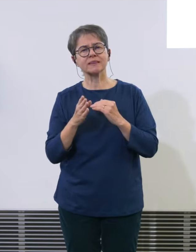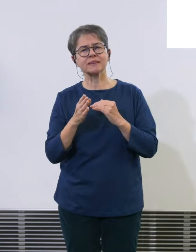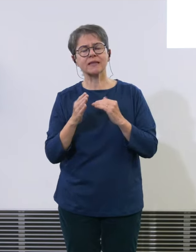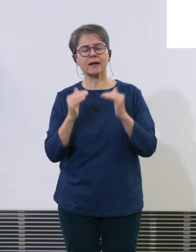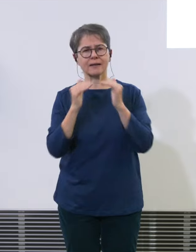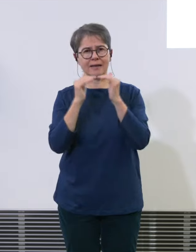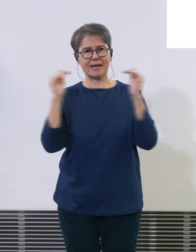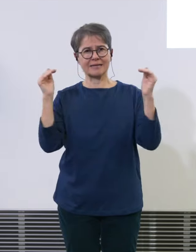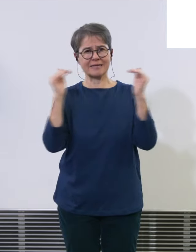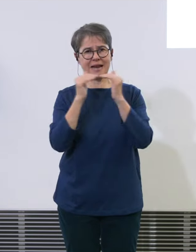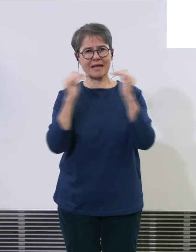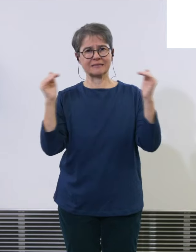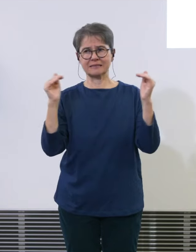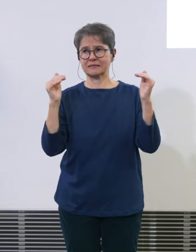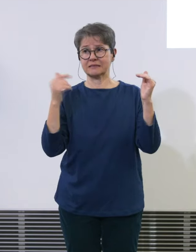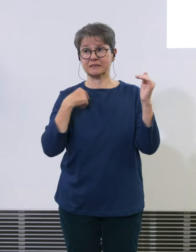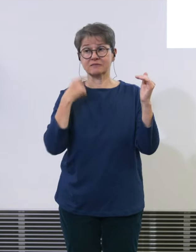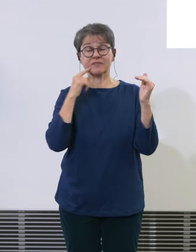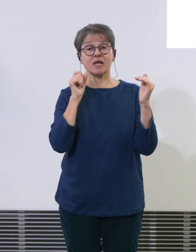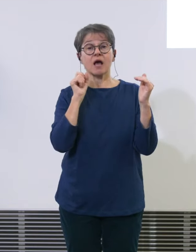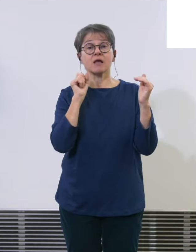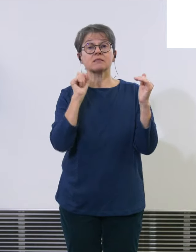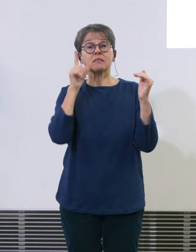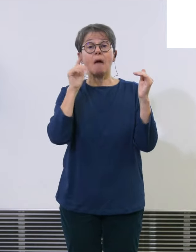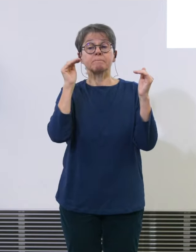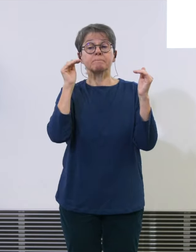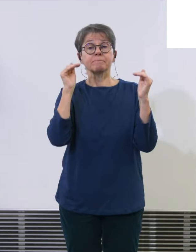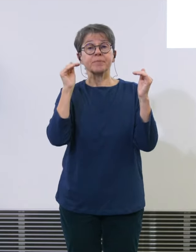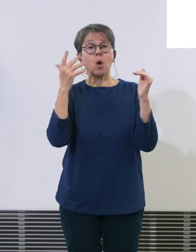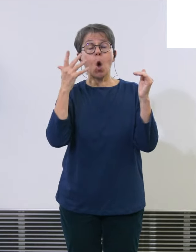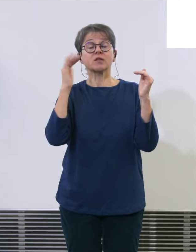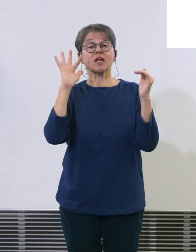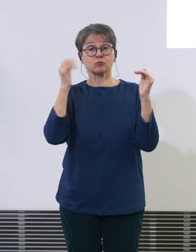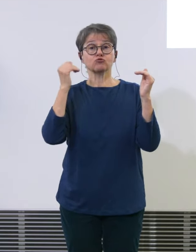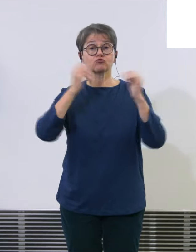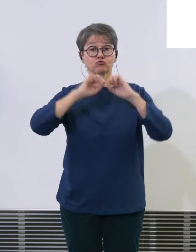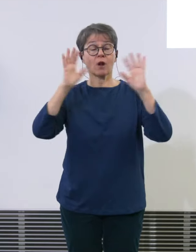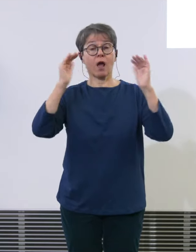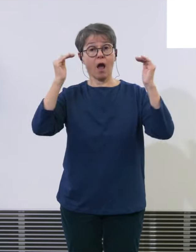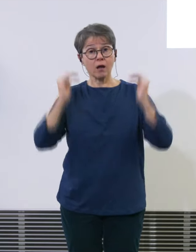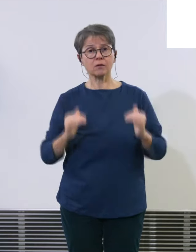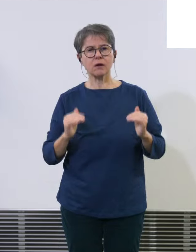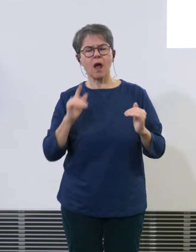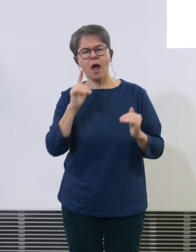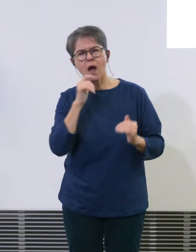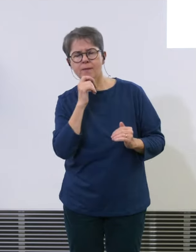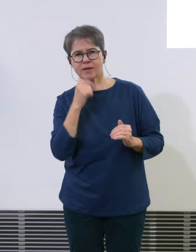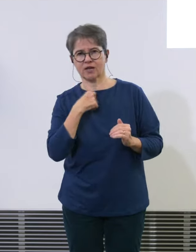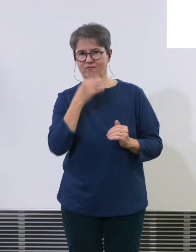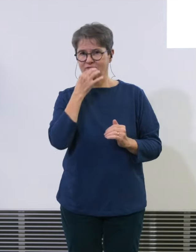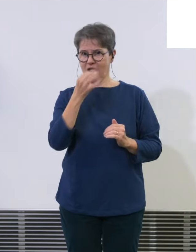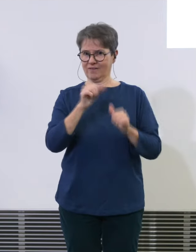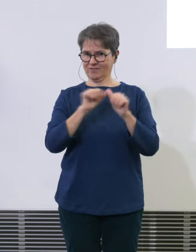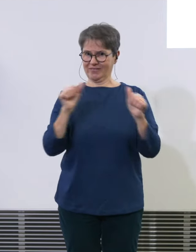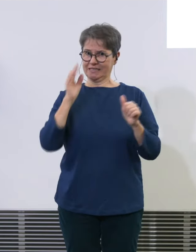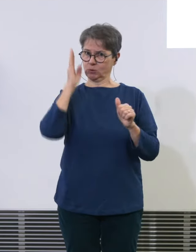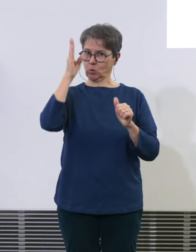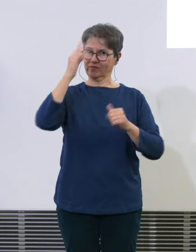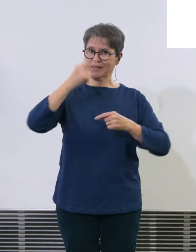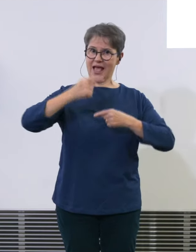deutlich unterschritten ist über das können wir diskutieren aber die Frage ist wie sehen Sie die Entwicklung also wird ZFI das Jahr